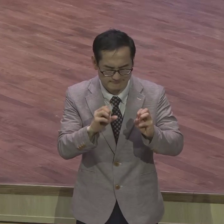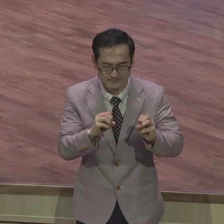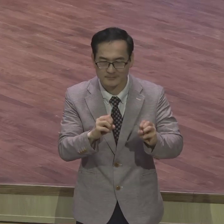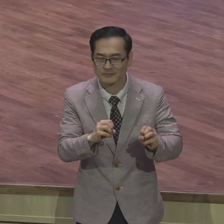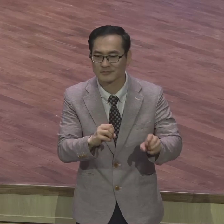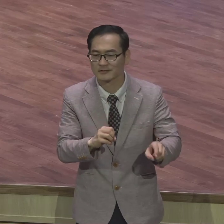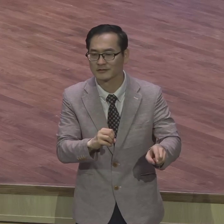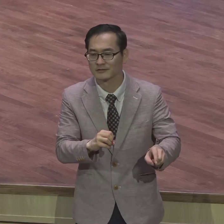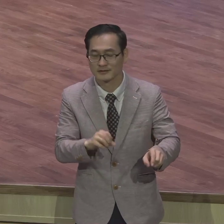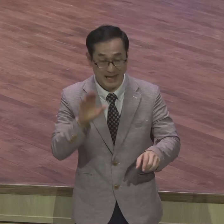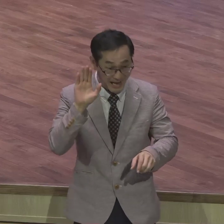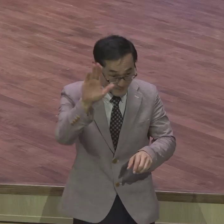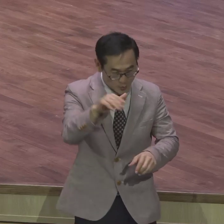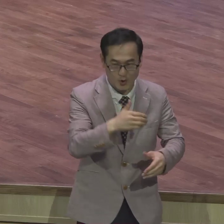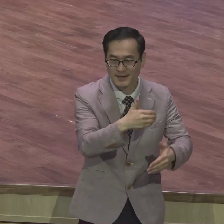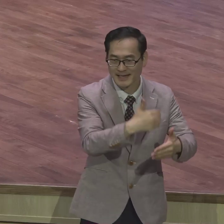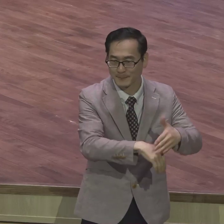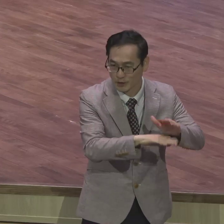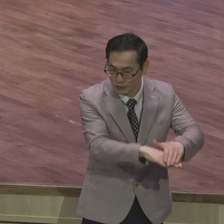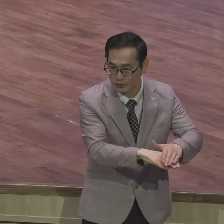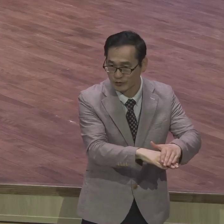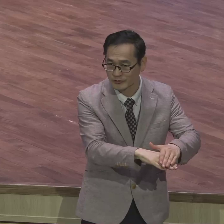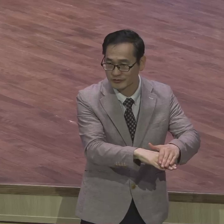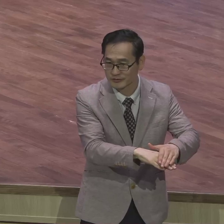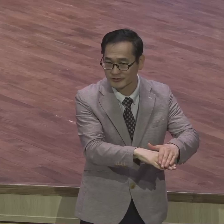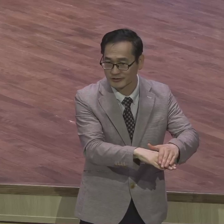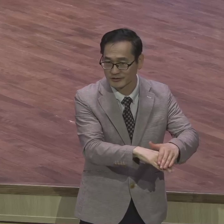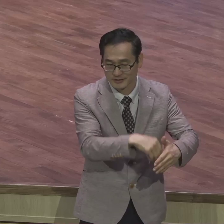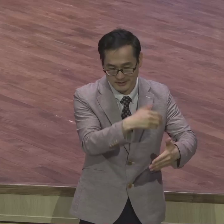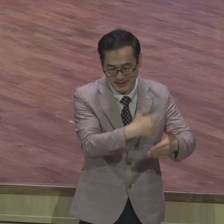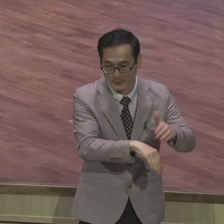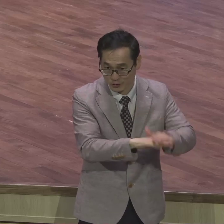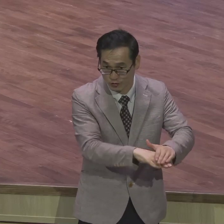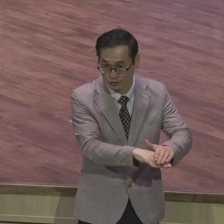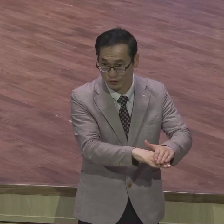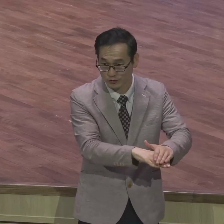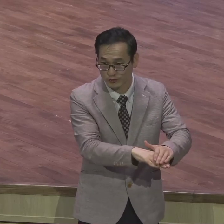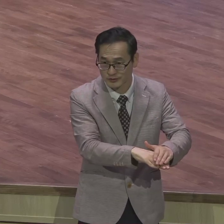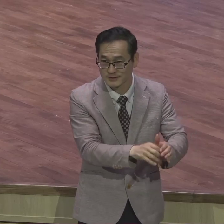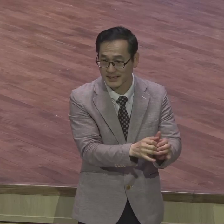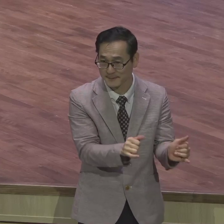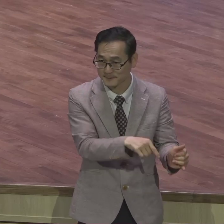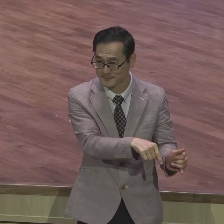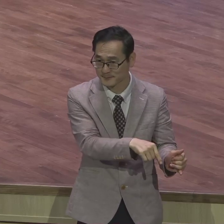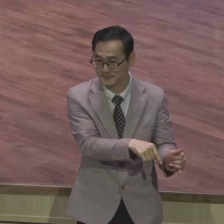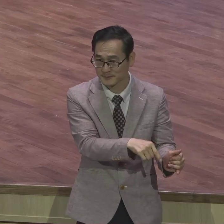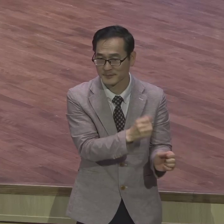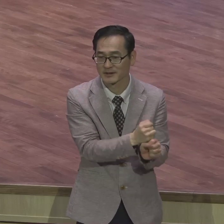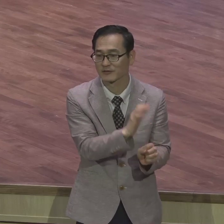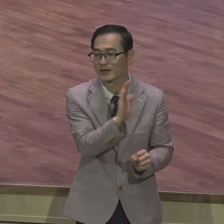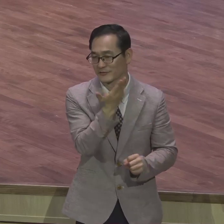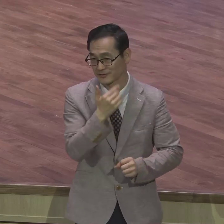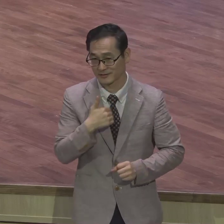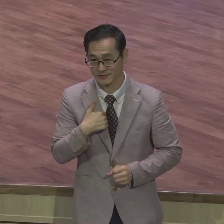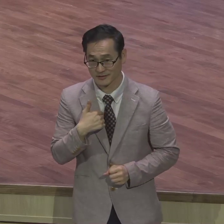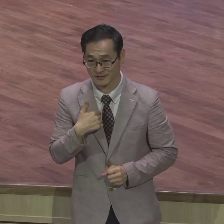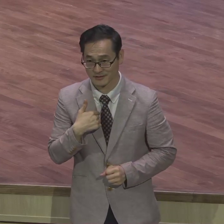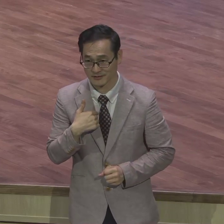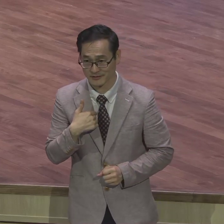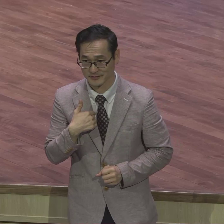남원자가 됐으면 이제는 뭐해야 되느냐 미션이 주어집니다 남길자가 되라 남길자 제자죠 제자